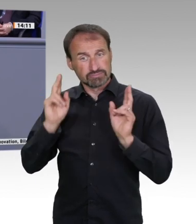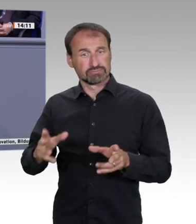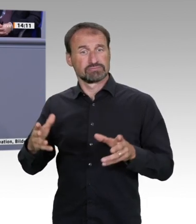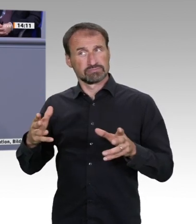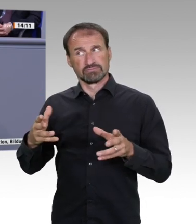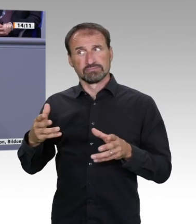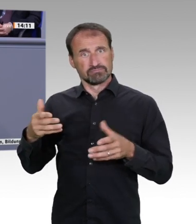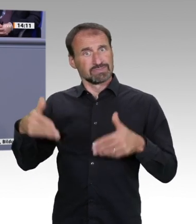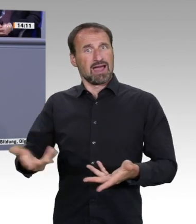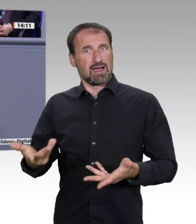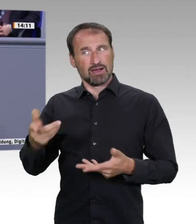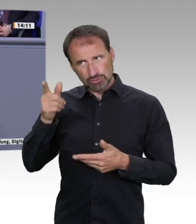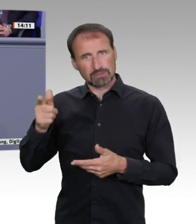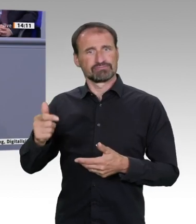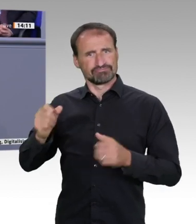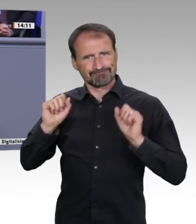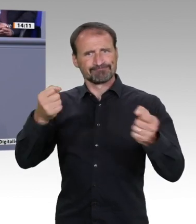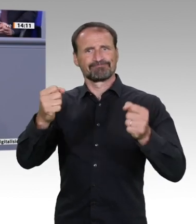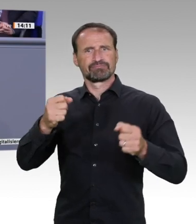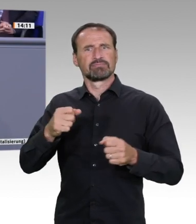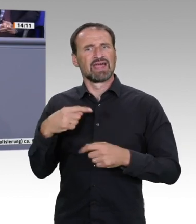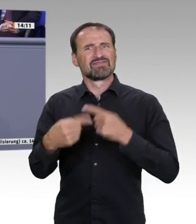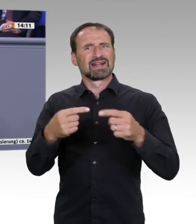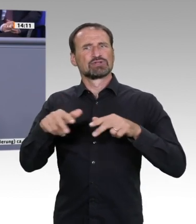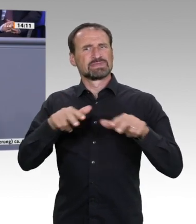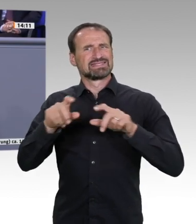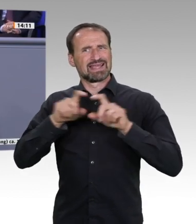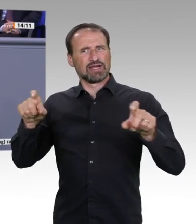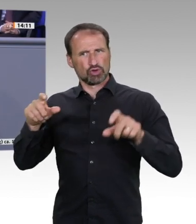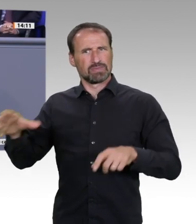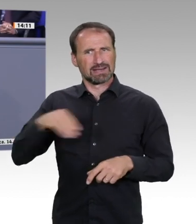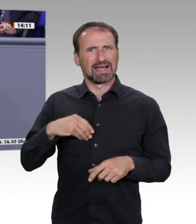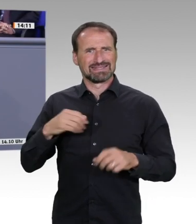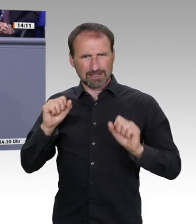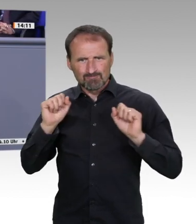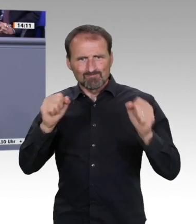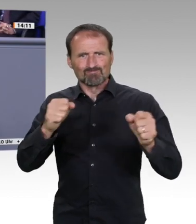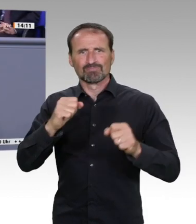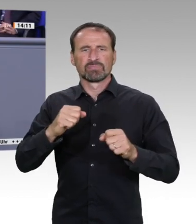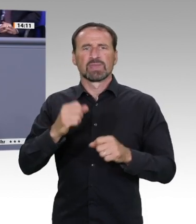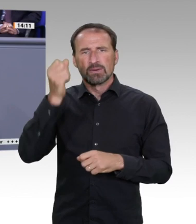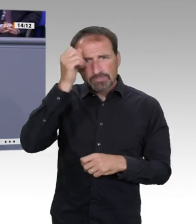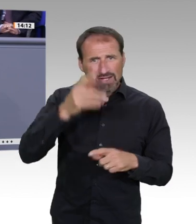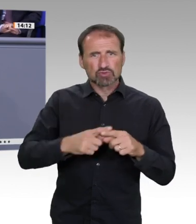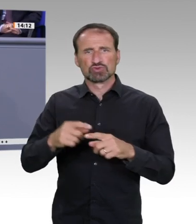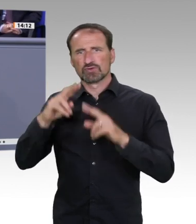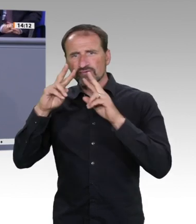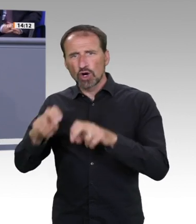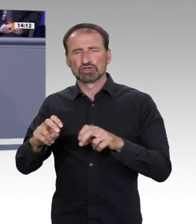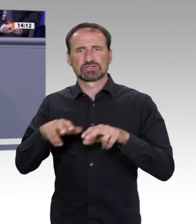Deswegen ist es wichtig und war es richtig, dass wir Strukturen geschaffen haben, dass wir Strukturen aufgebaut haben und dass wir vor allem jetzt auf